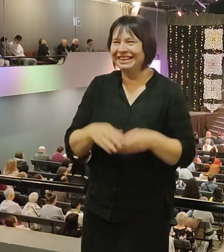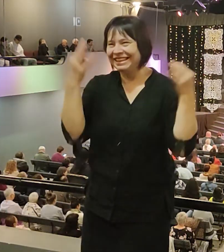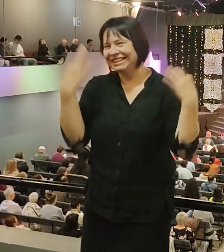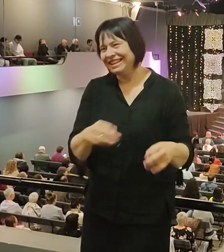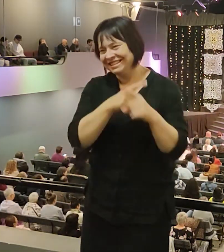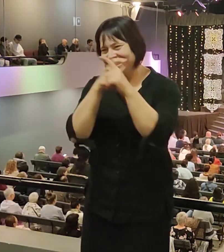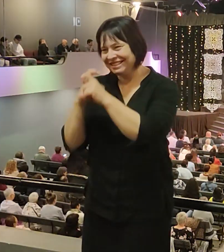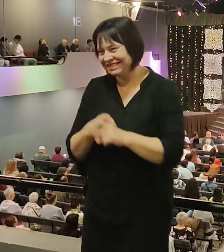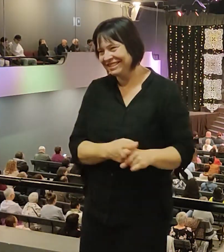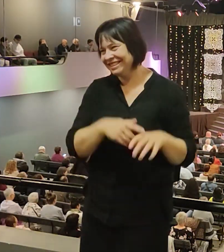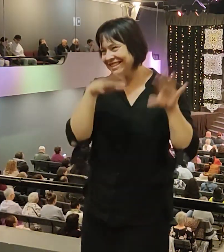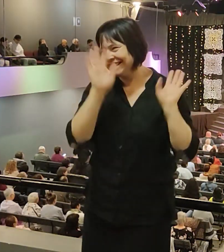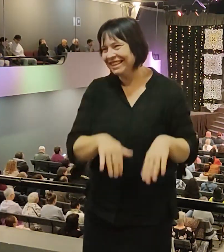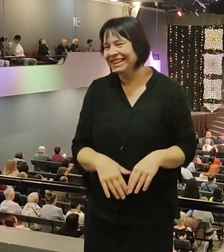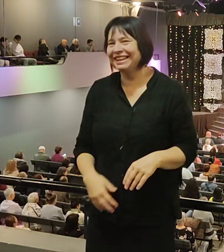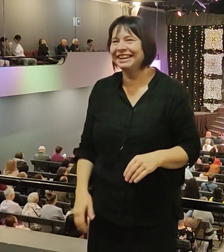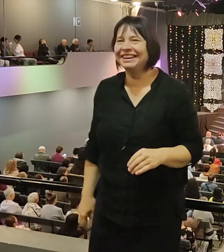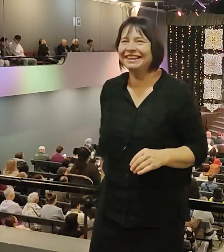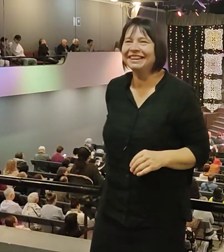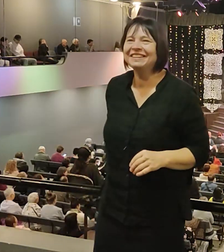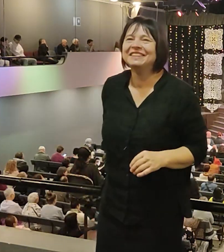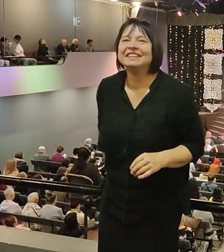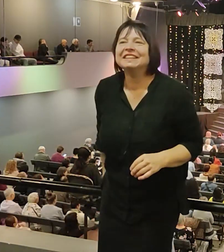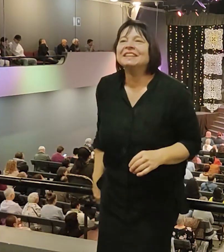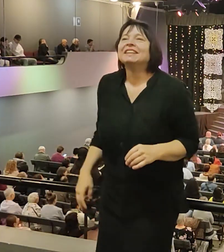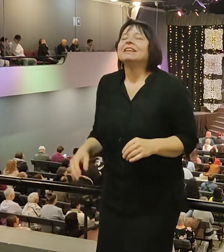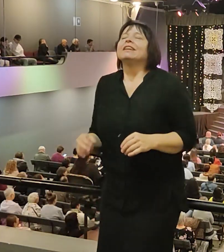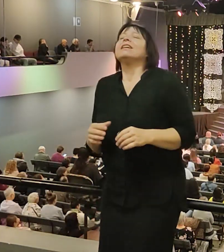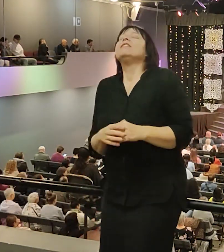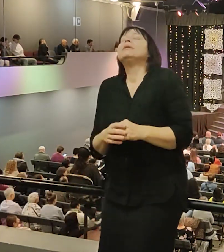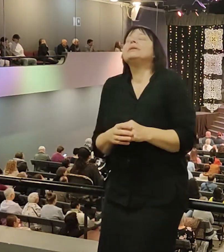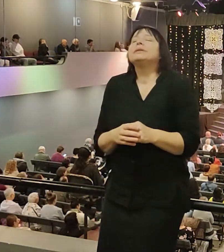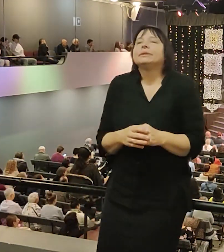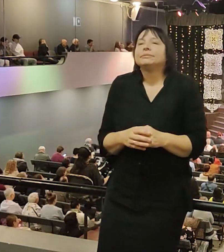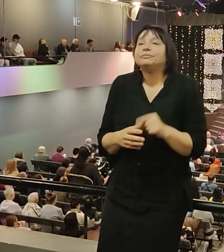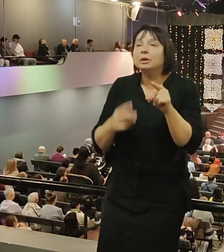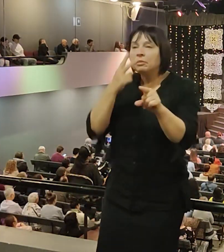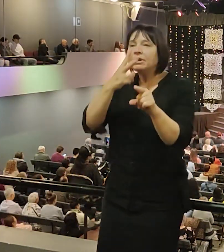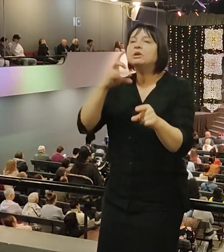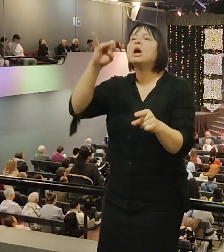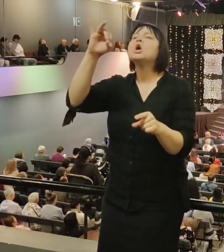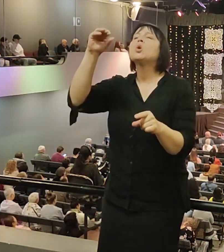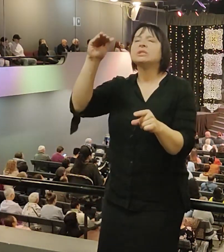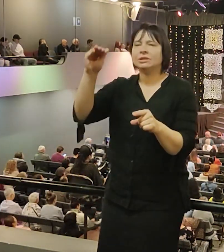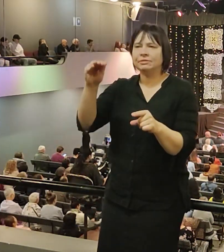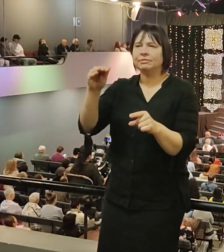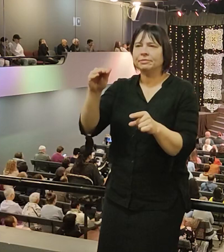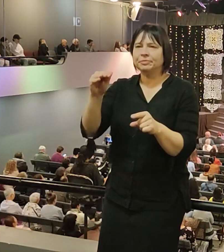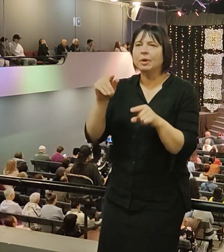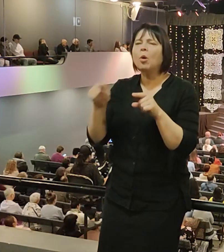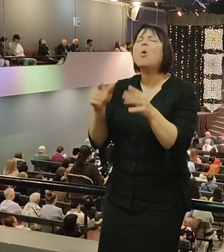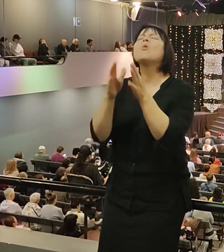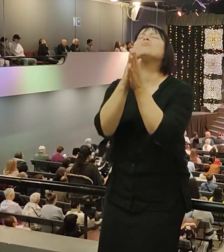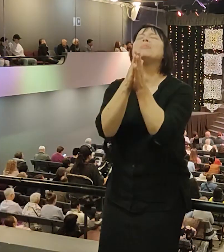глава, 38 стихом. После этого Иосиф Аримафия попросил у Пилата разрешение снять тело с креста.